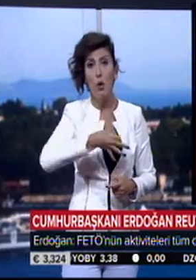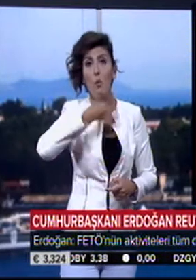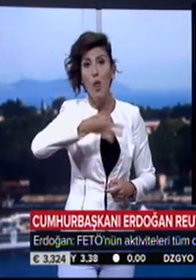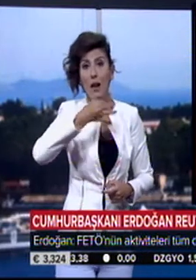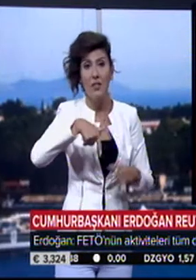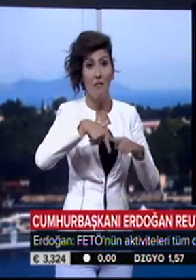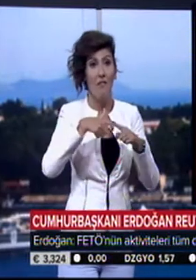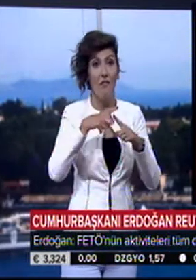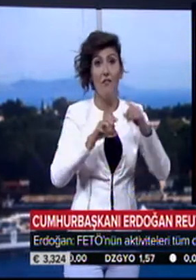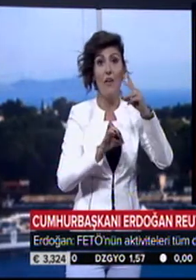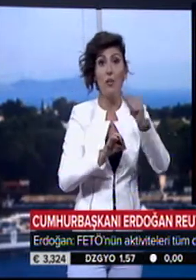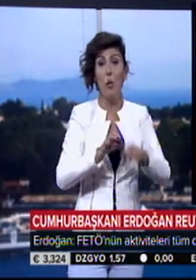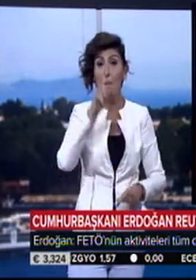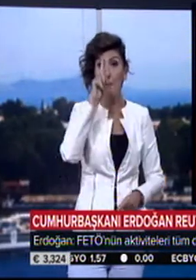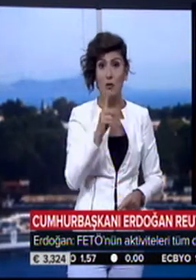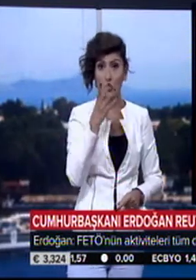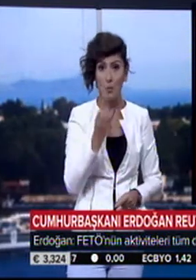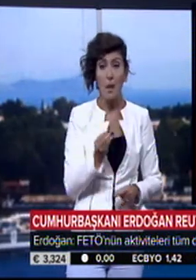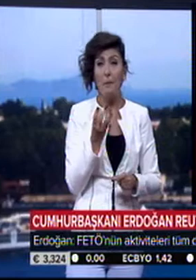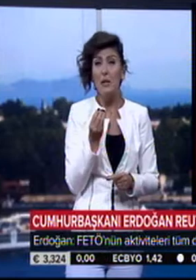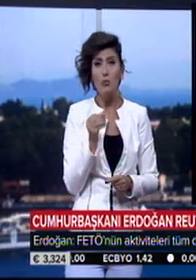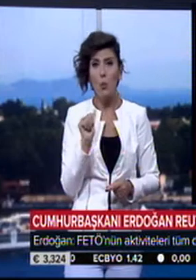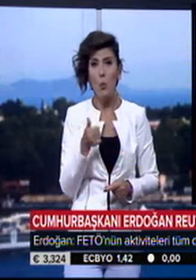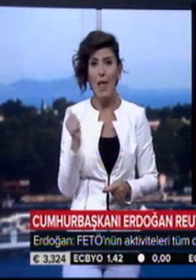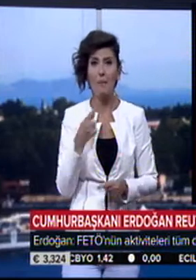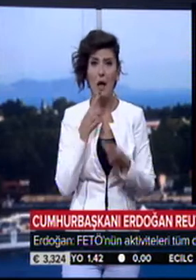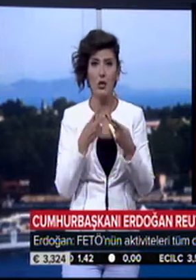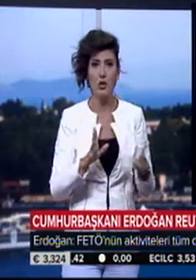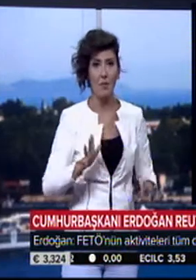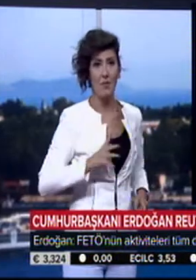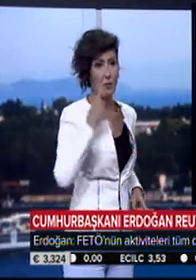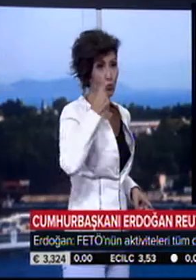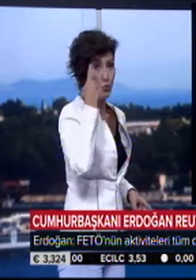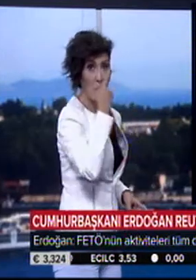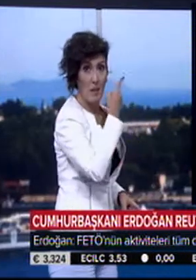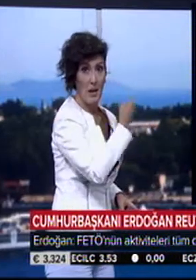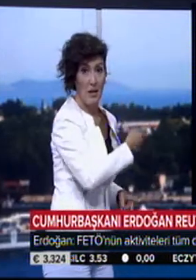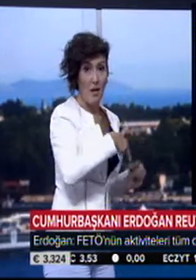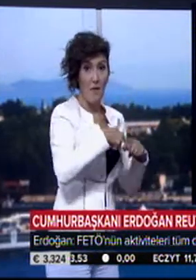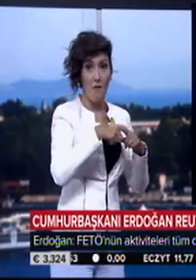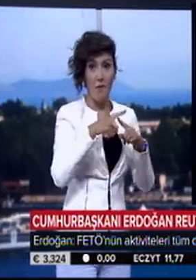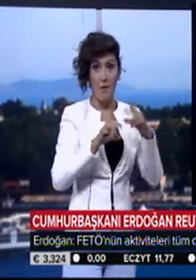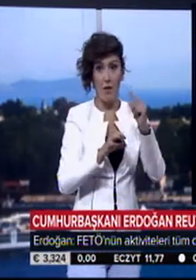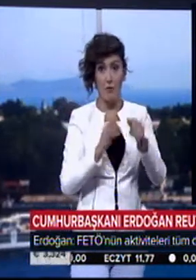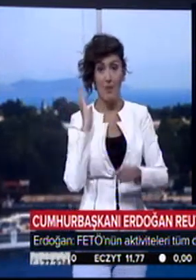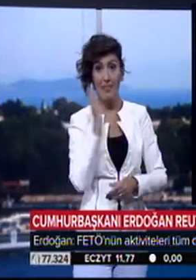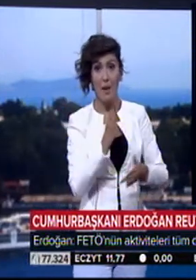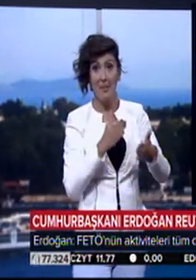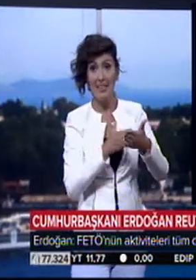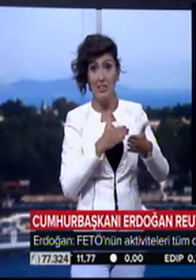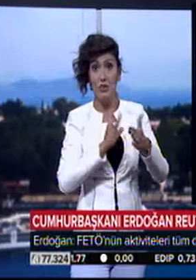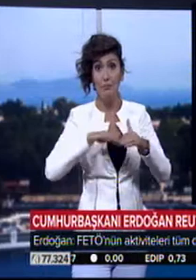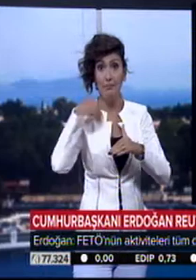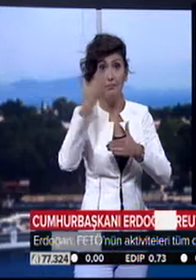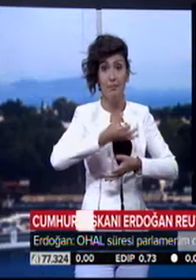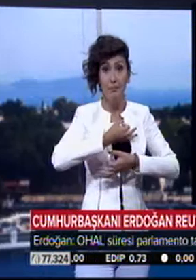Mülakatta FETÖ başta olmak üzere birçok önemli açıklamada bulundu. Cumhurbaşkanı, FETÖ'nün darbe girişiminin